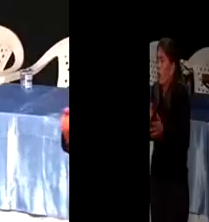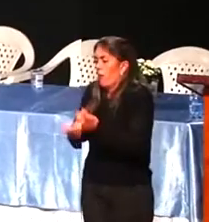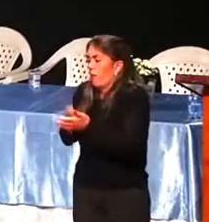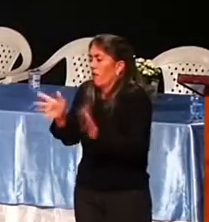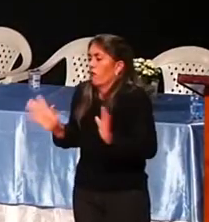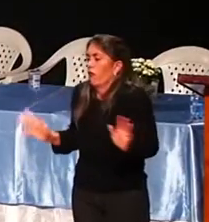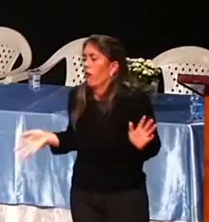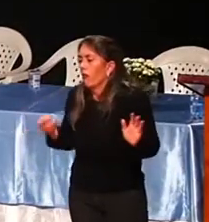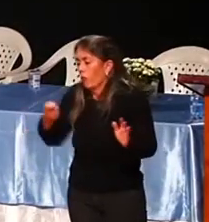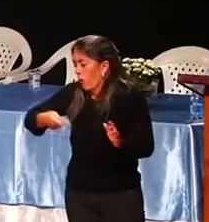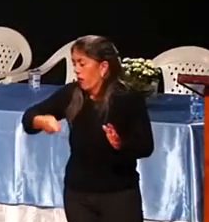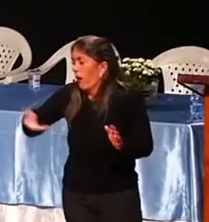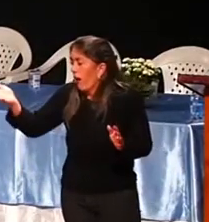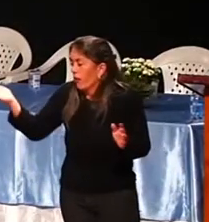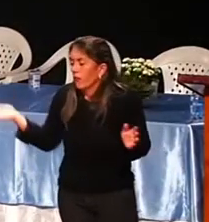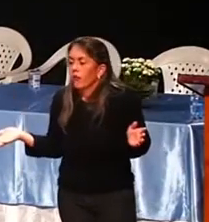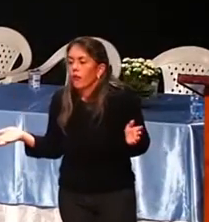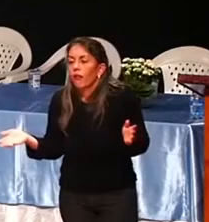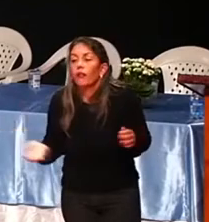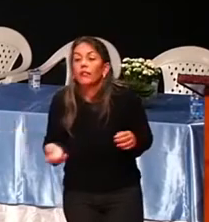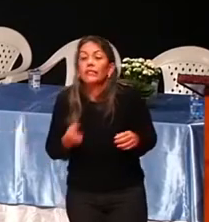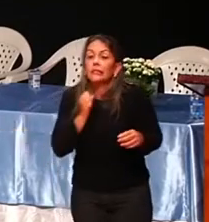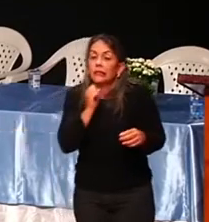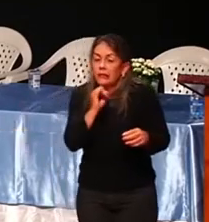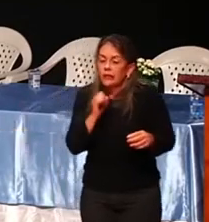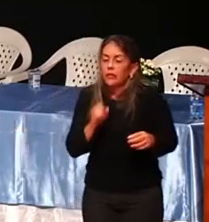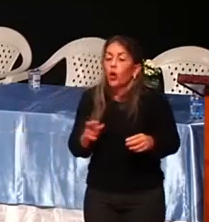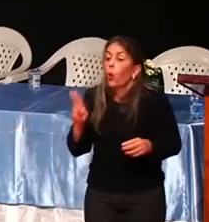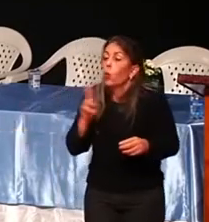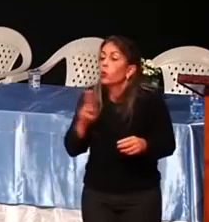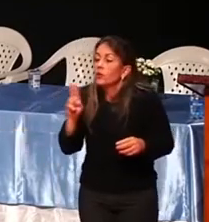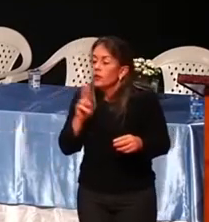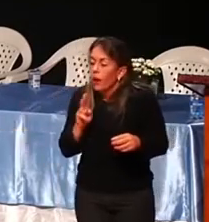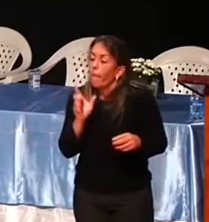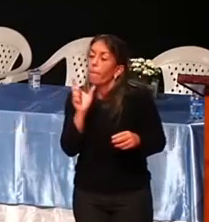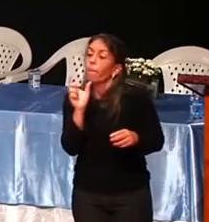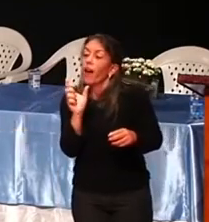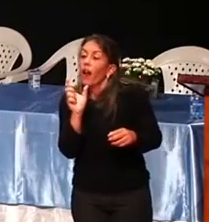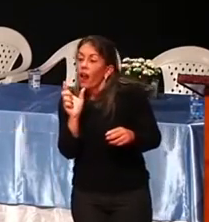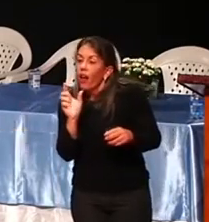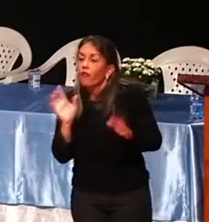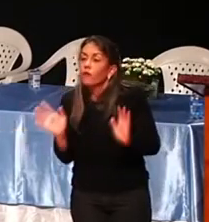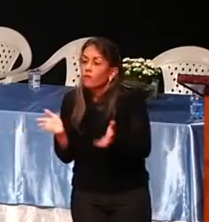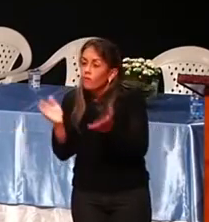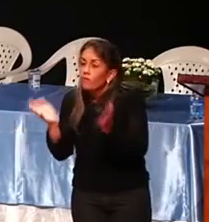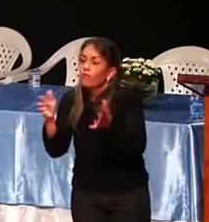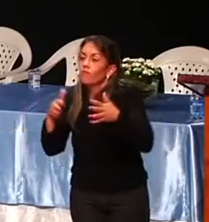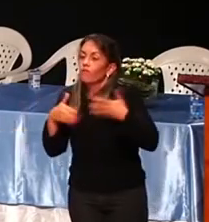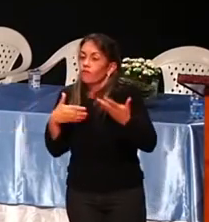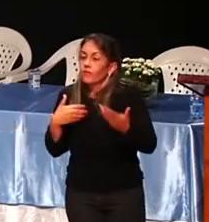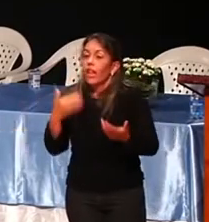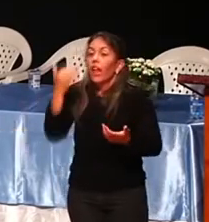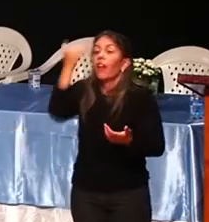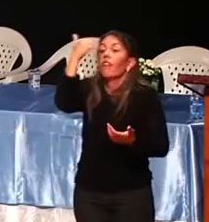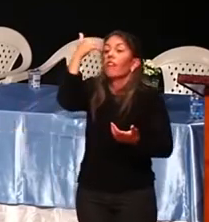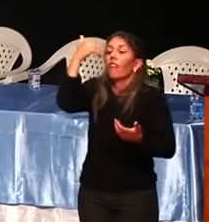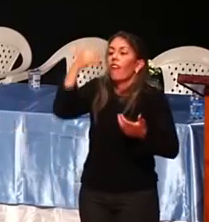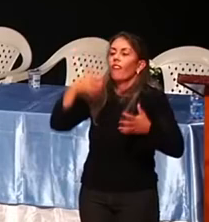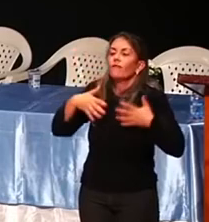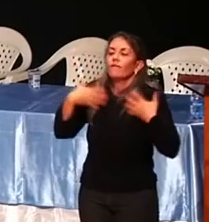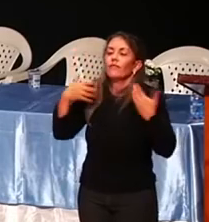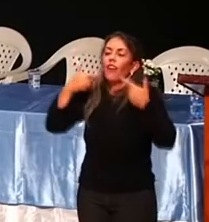você. Então se a gente usar a palavra pra motivar, a gente vai ser mais feliz e vai deixar as outras pessoas mais felizes.